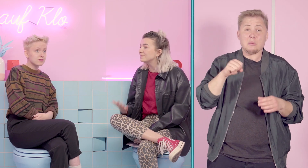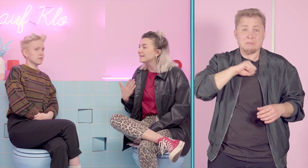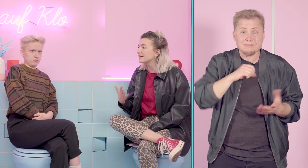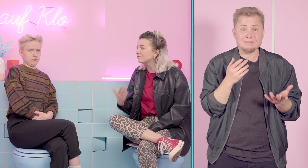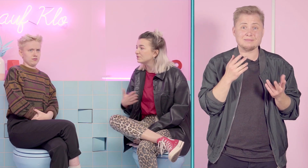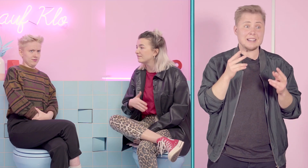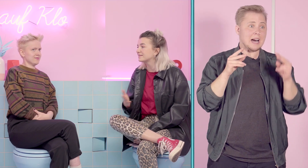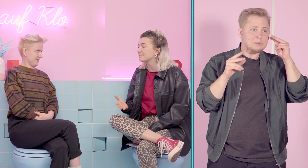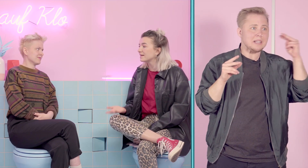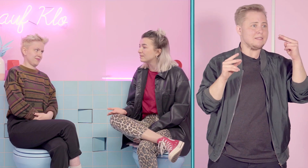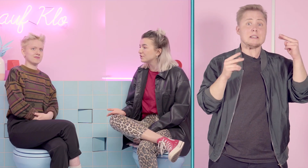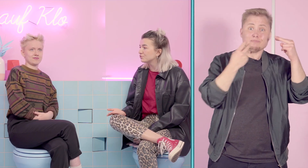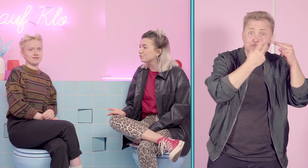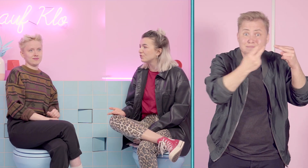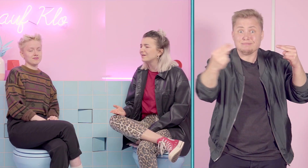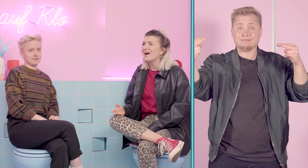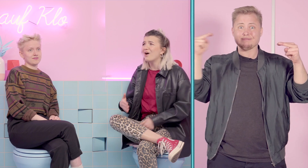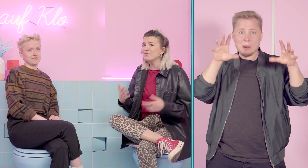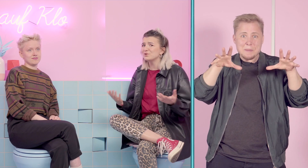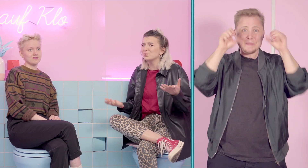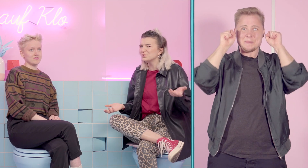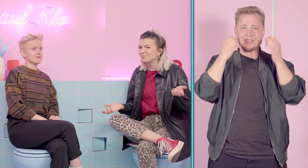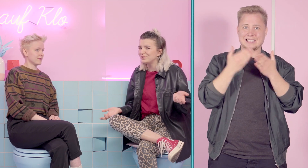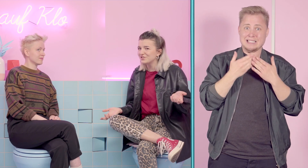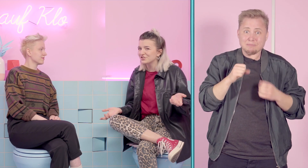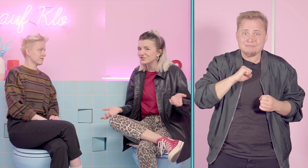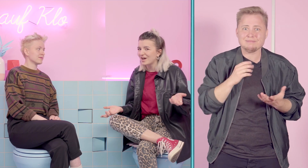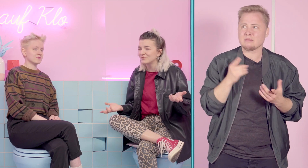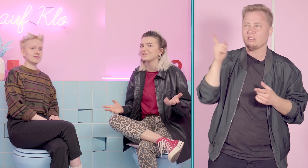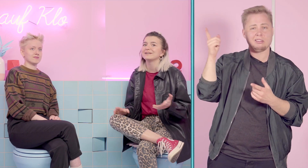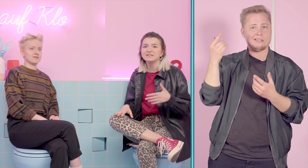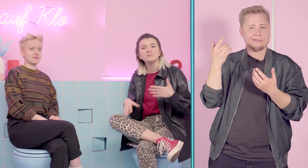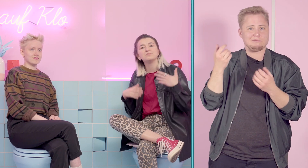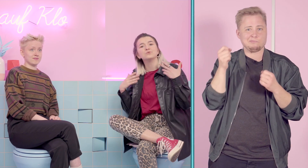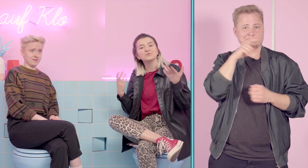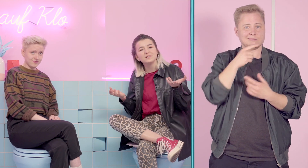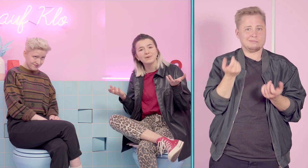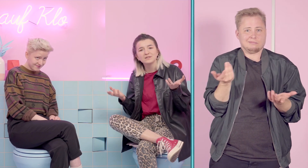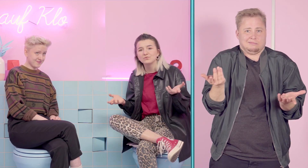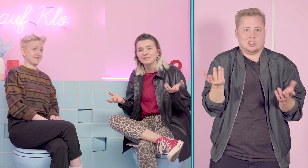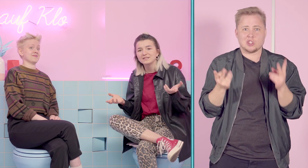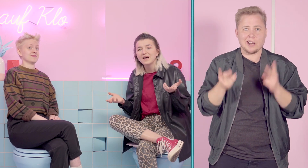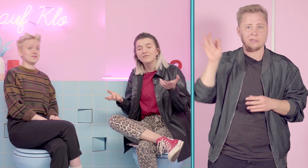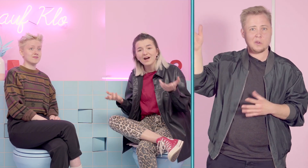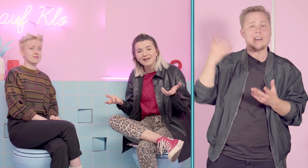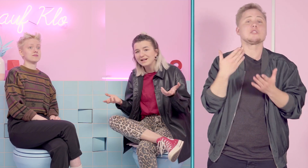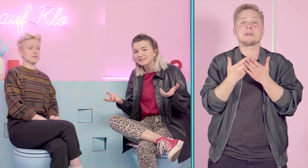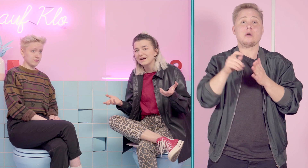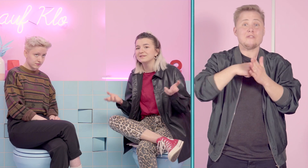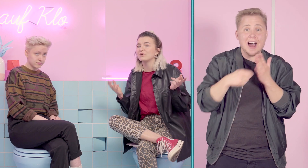bringt halt wirklich was, mehreren Menschen zuzuhören. Auch für große politische Entscheidungen. Da gibt es ja zum Beispiel die große Debatte um das Wahlalter, also